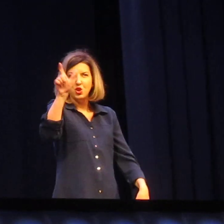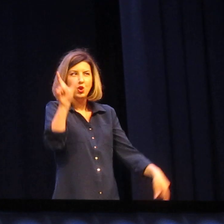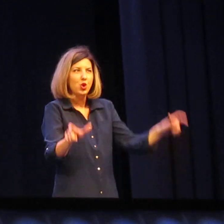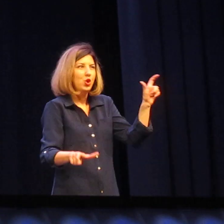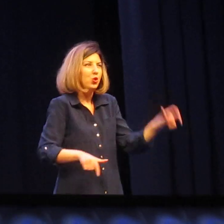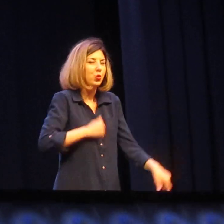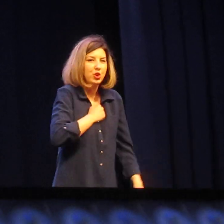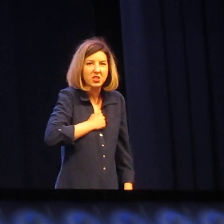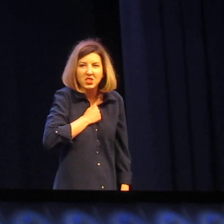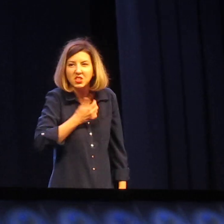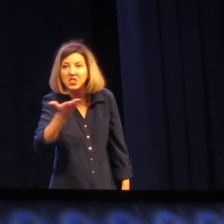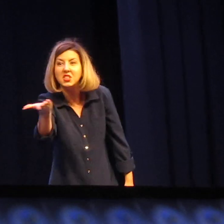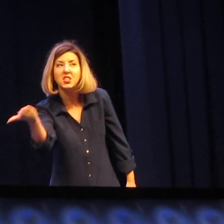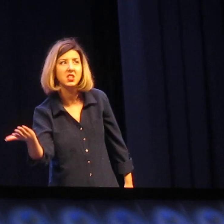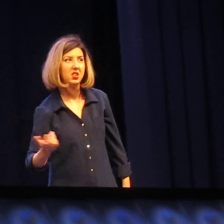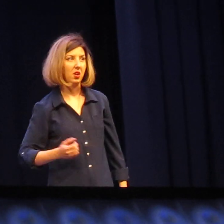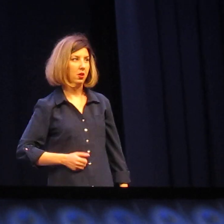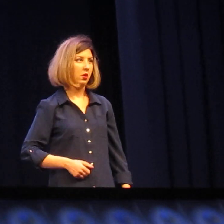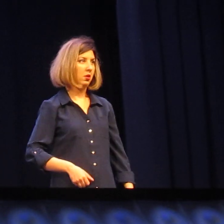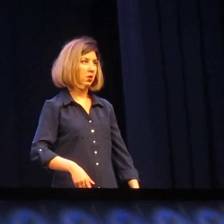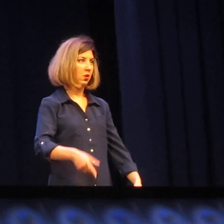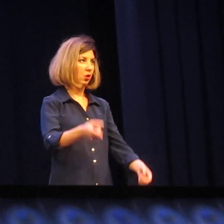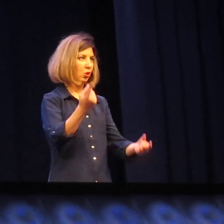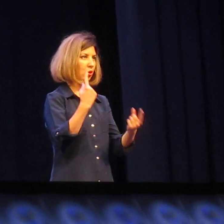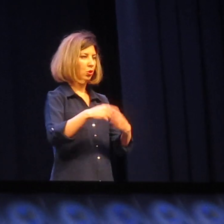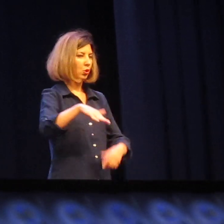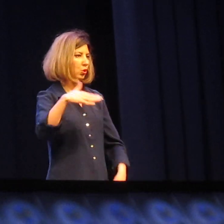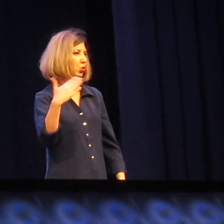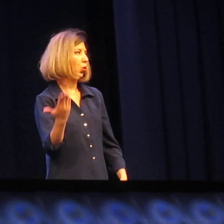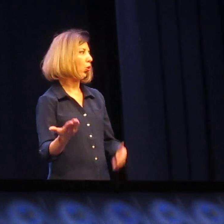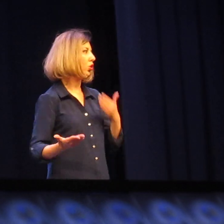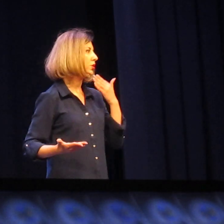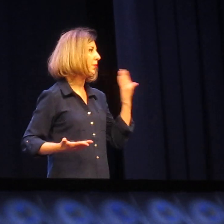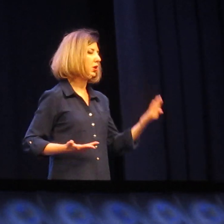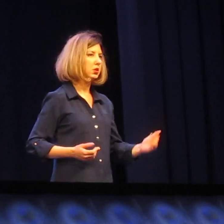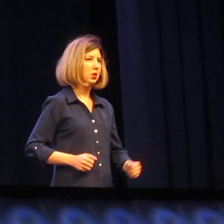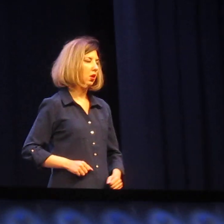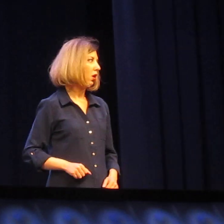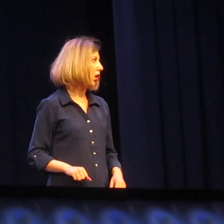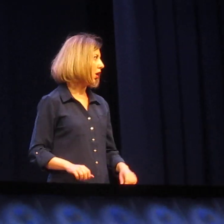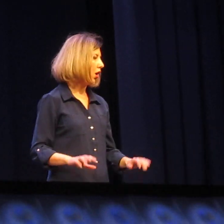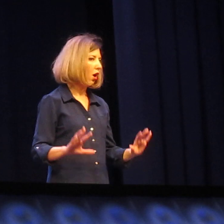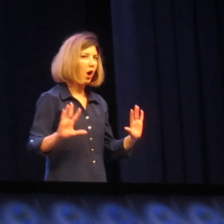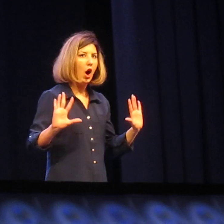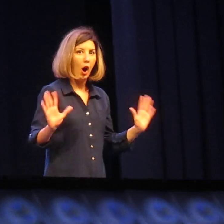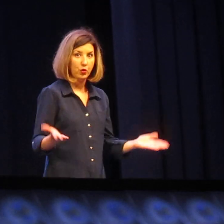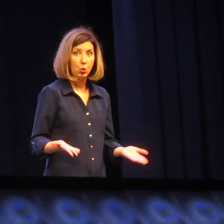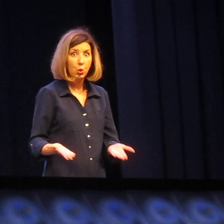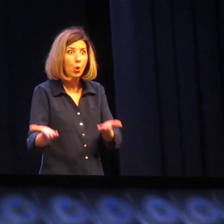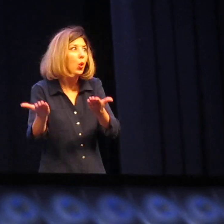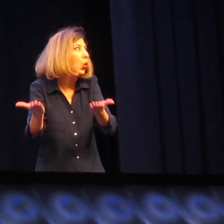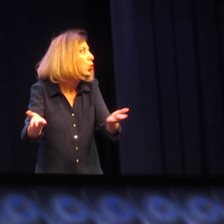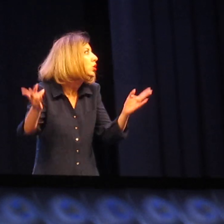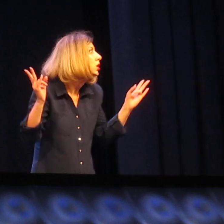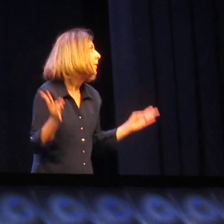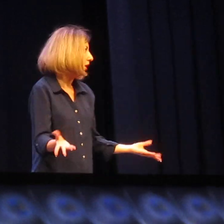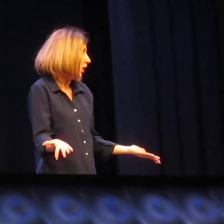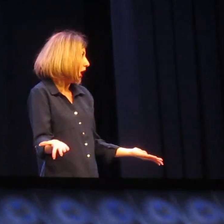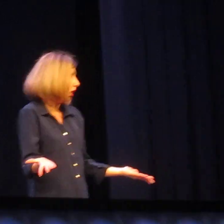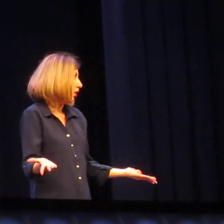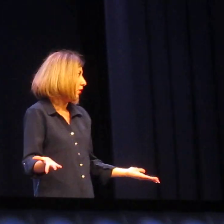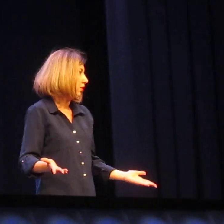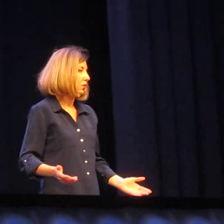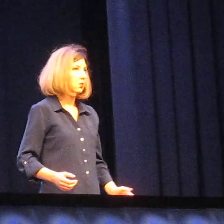какие люди злые. Другой спросил, а вдруг у них